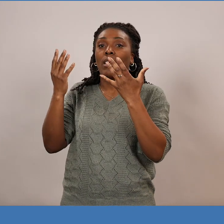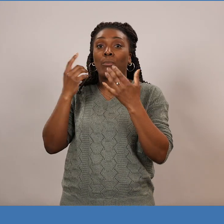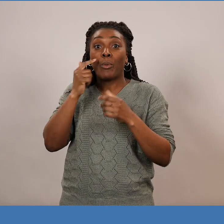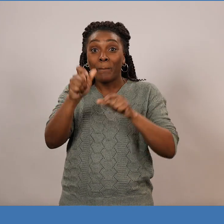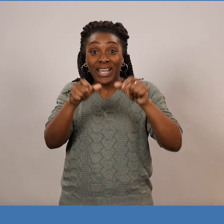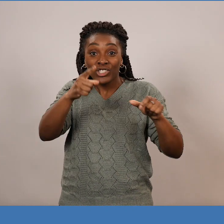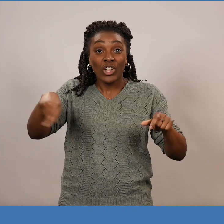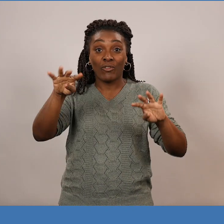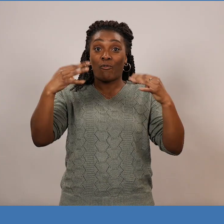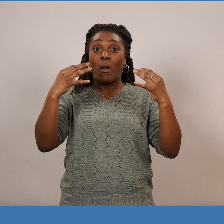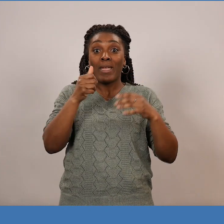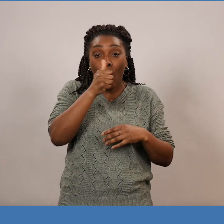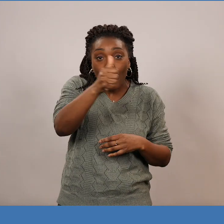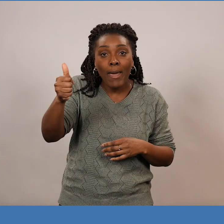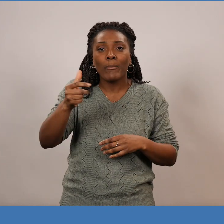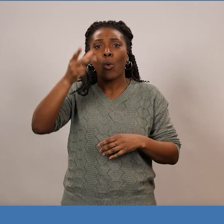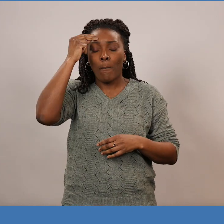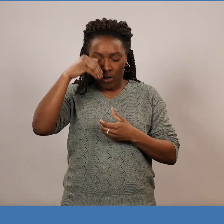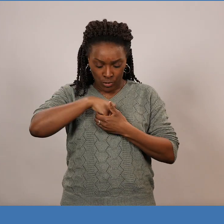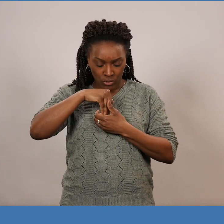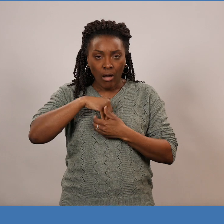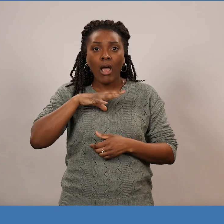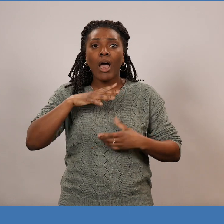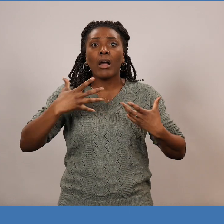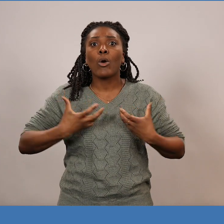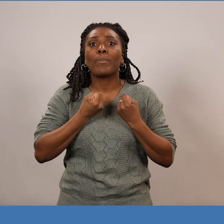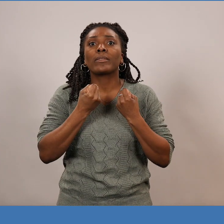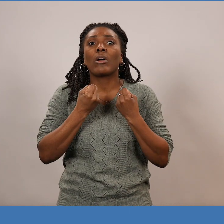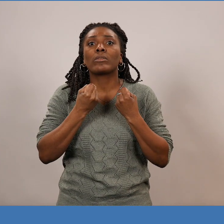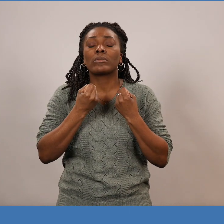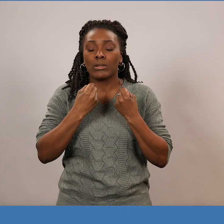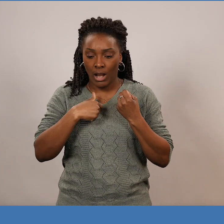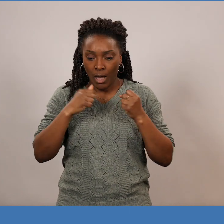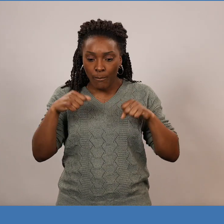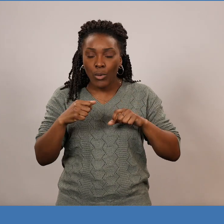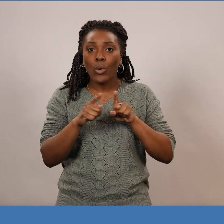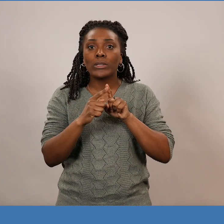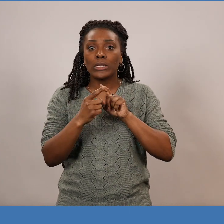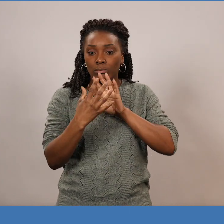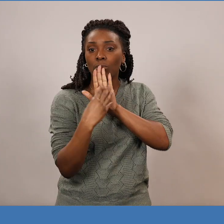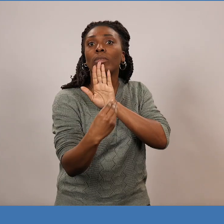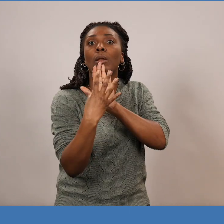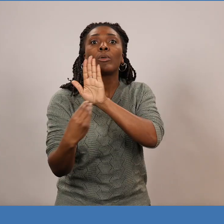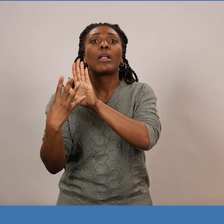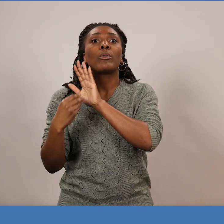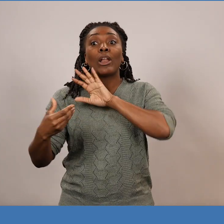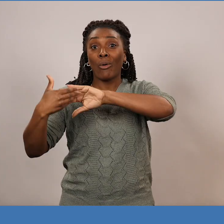glorifié et que les autres comprennent qu'ils ont des potentialités à l'intérieur d'eux qui peuvent faire autant